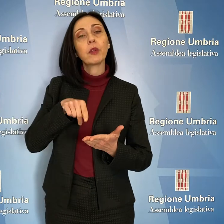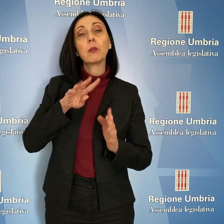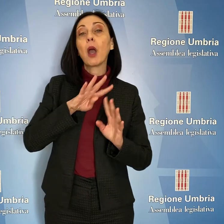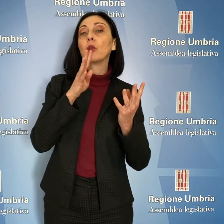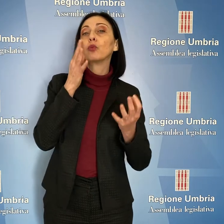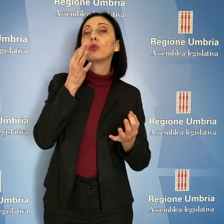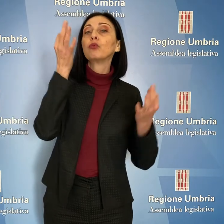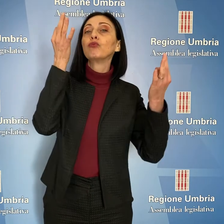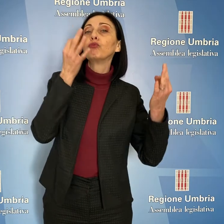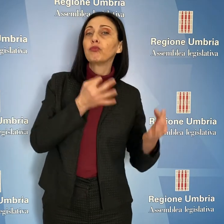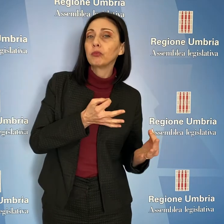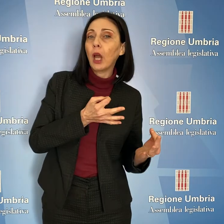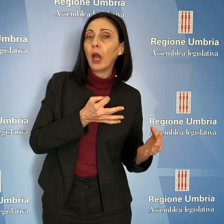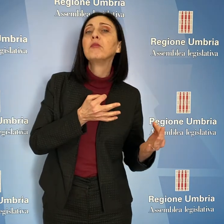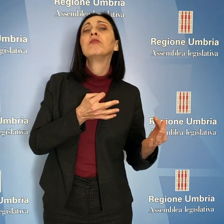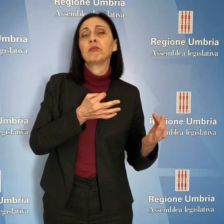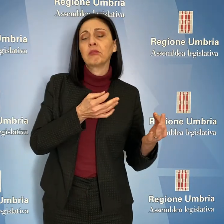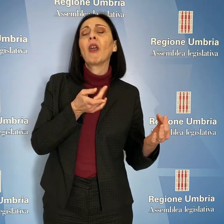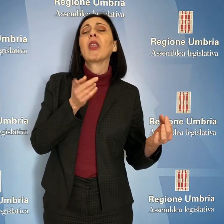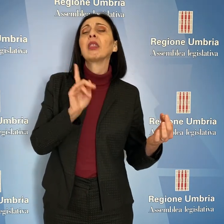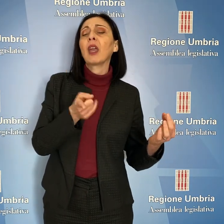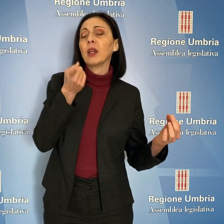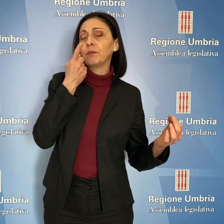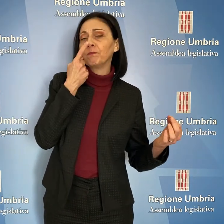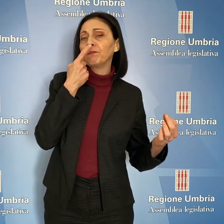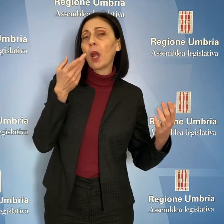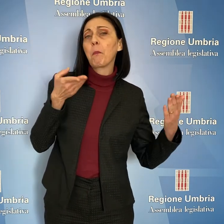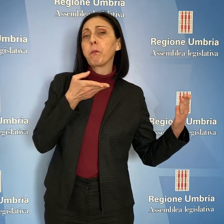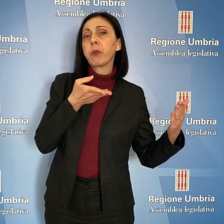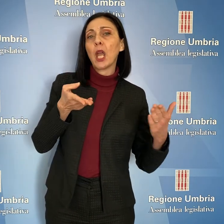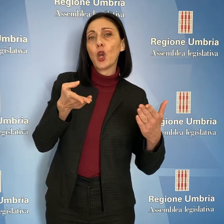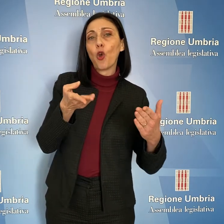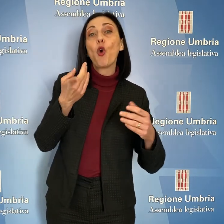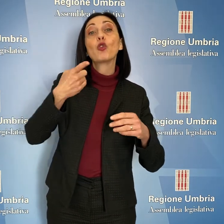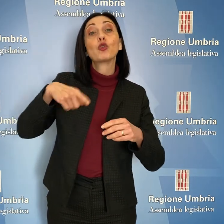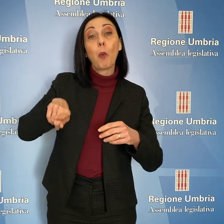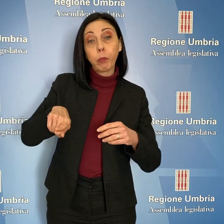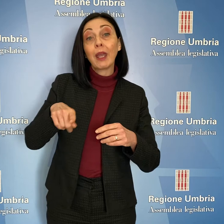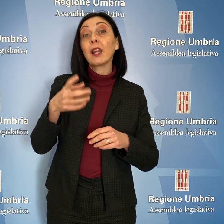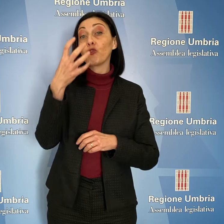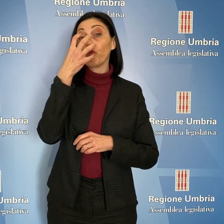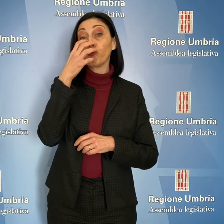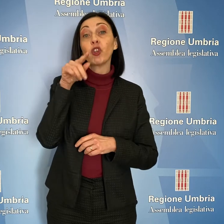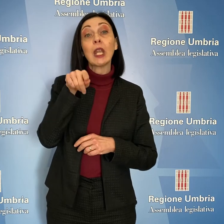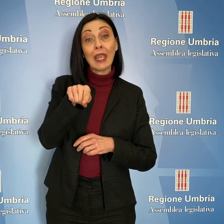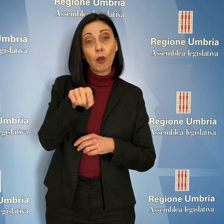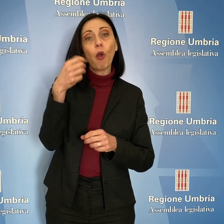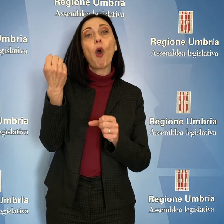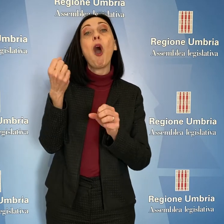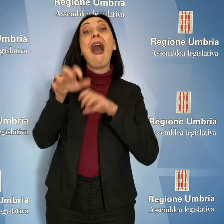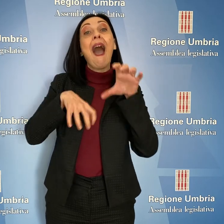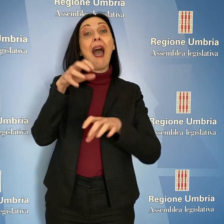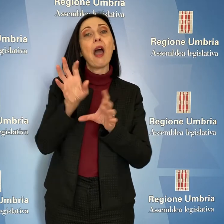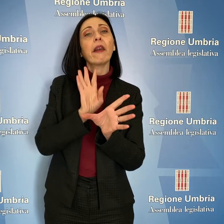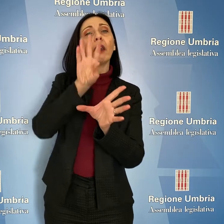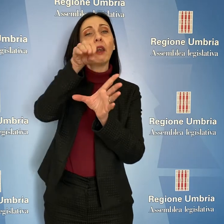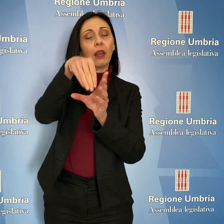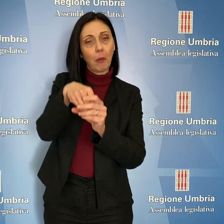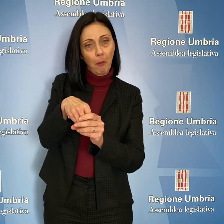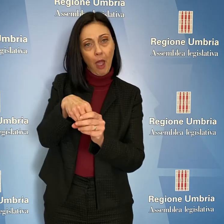impegna la Giunta regionale ad individuare un percorso che porti al superamento dell'utilizzo di animali nel circo su tutto